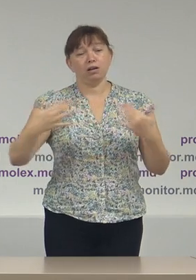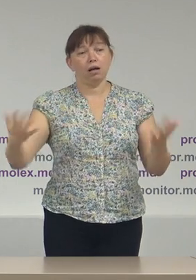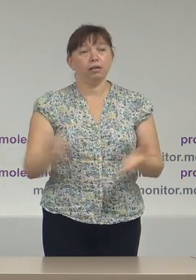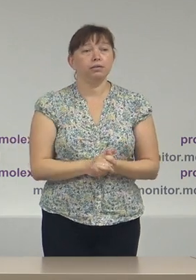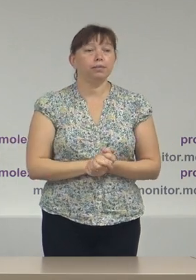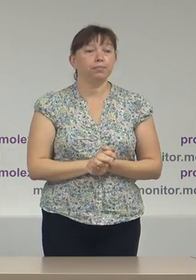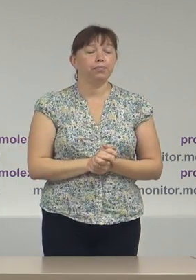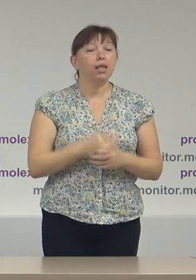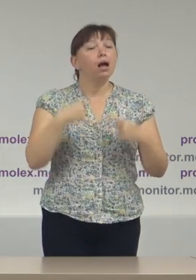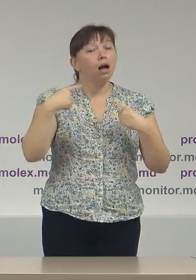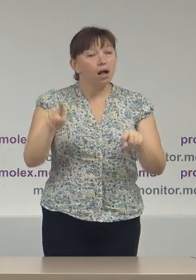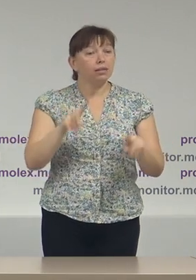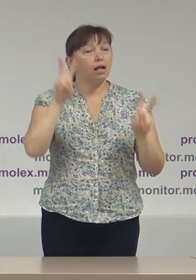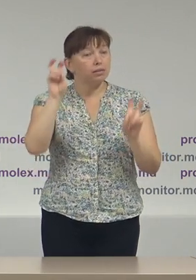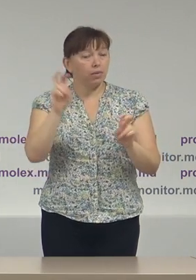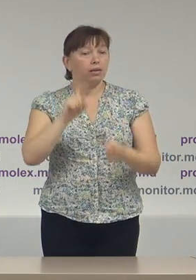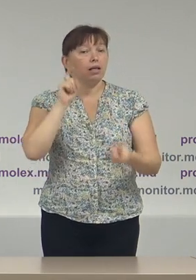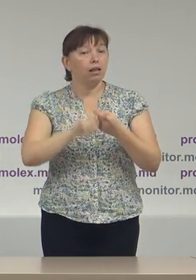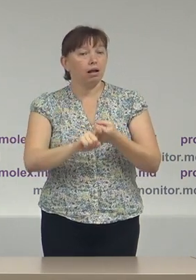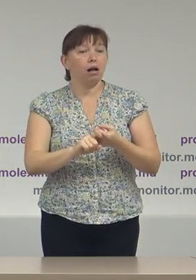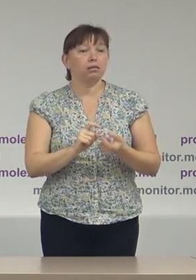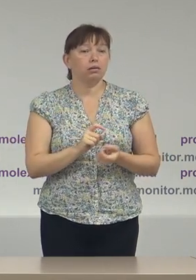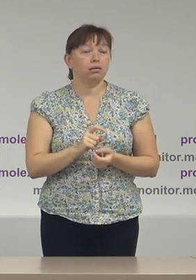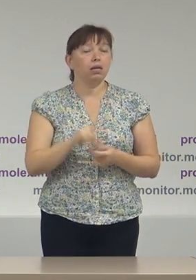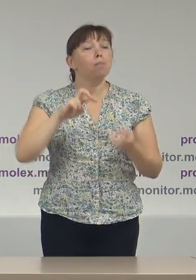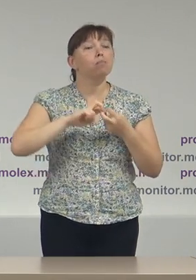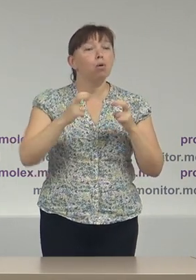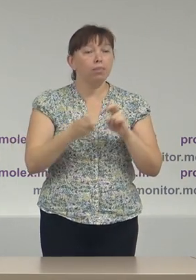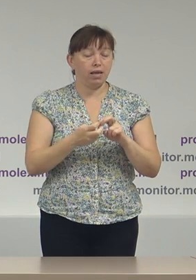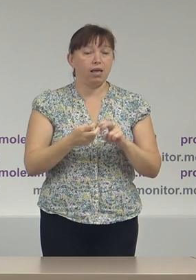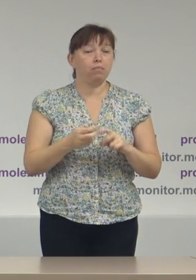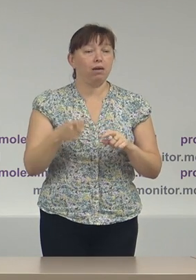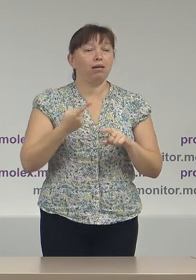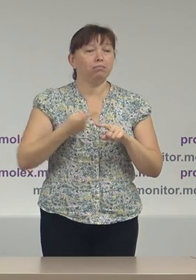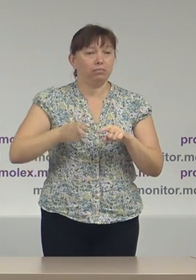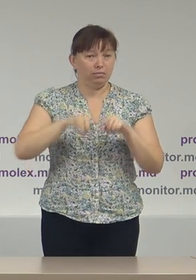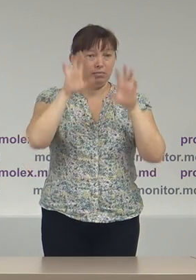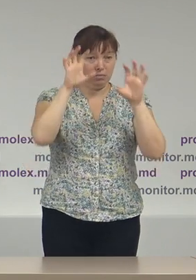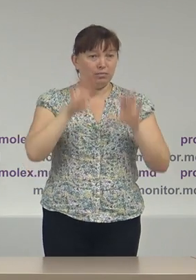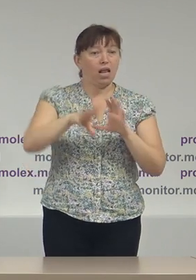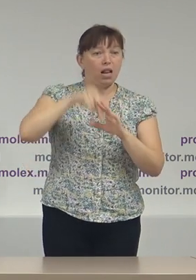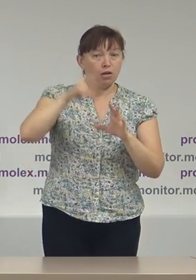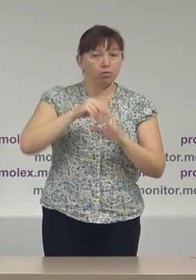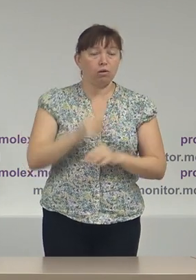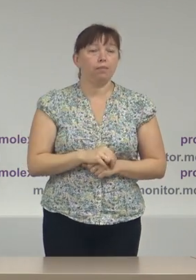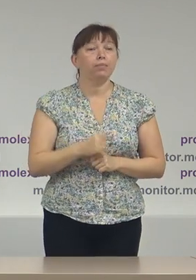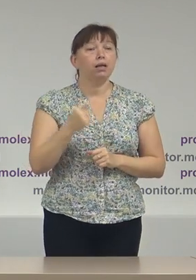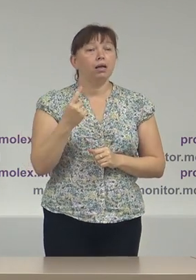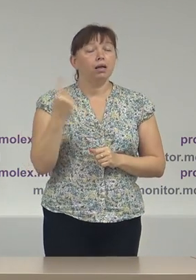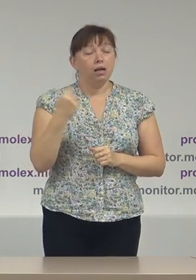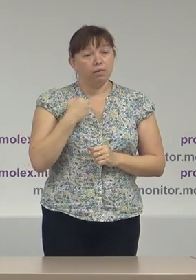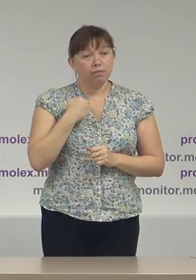Alte aspecte legate de probleme ale cadrului legal în primul rând